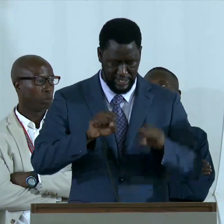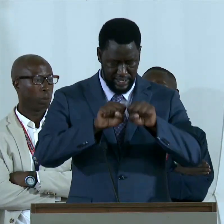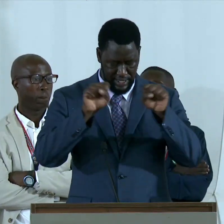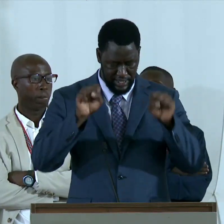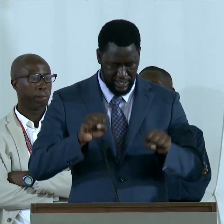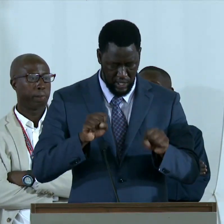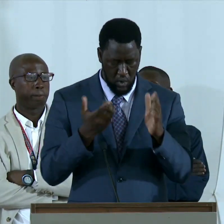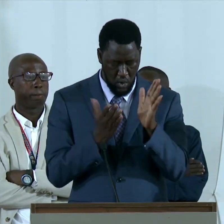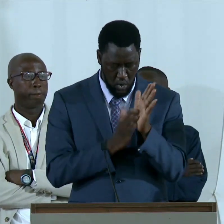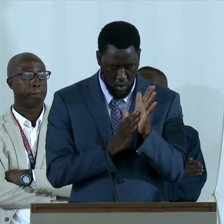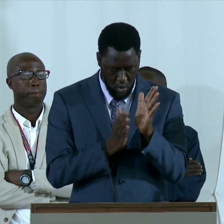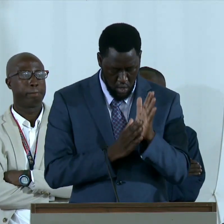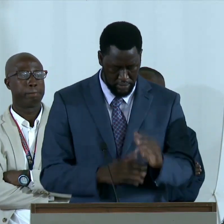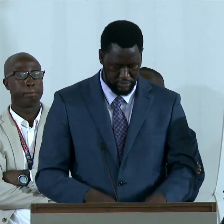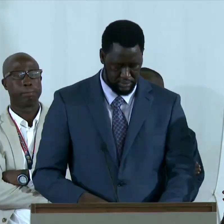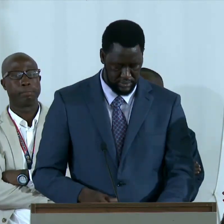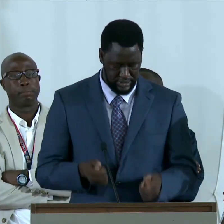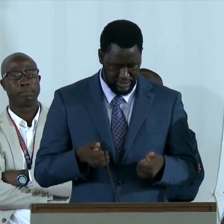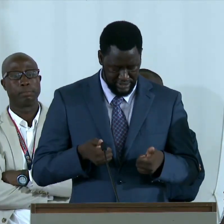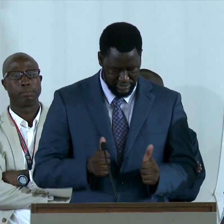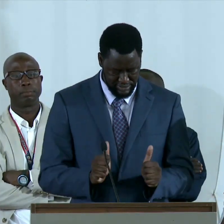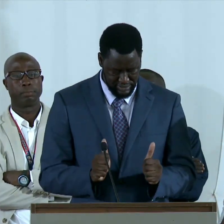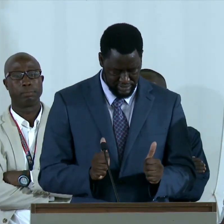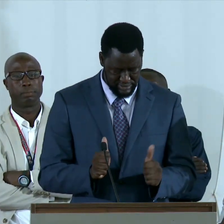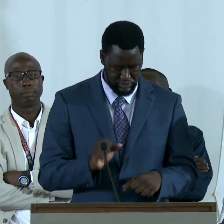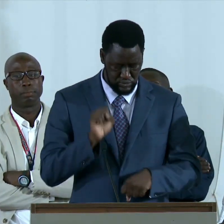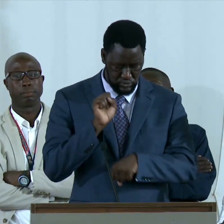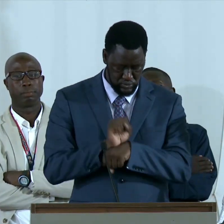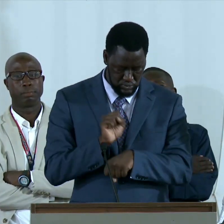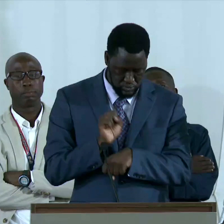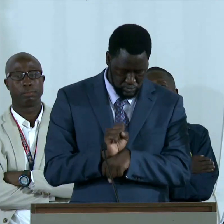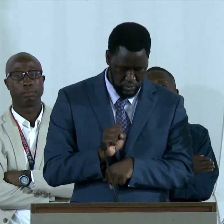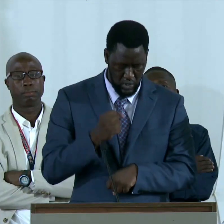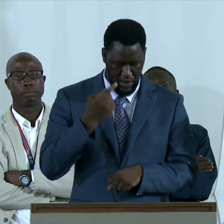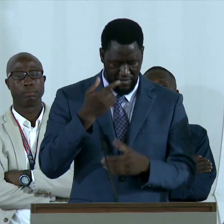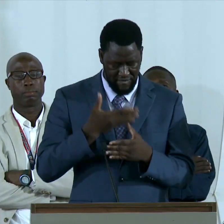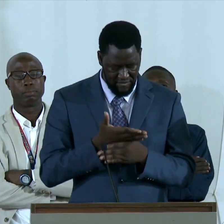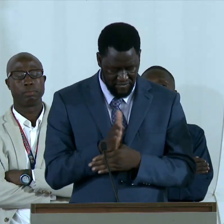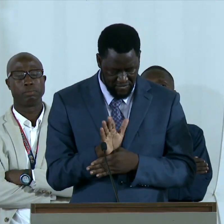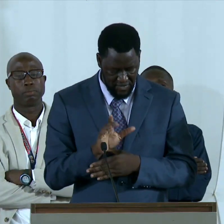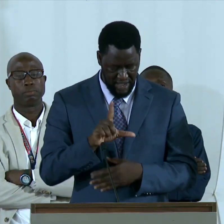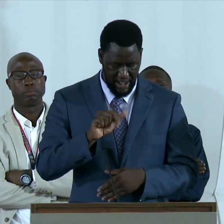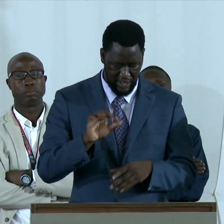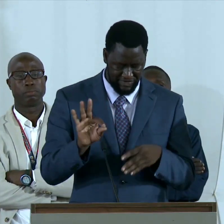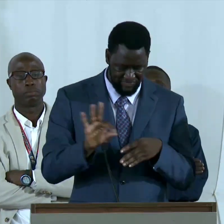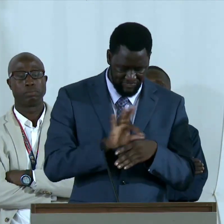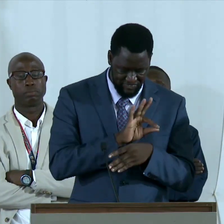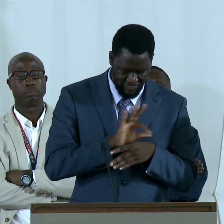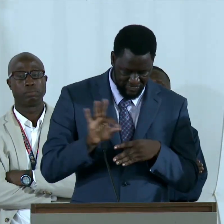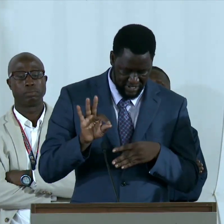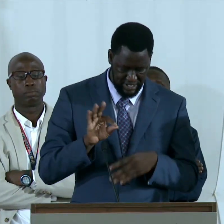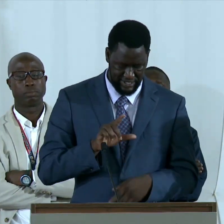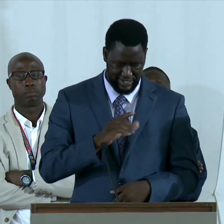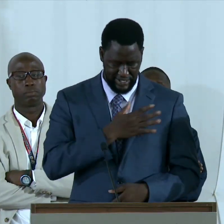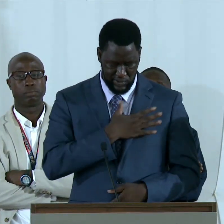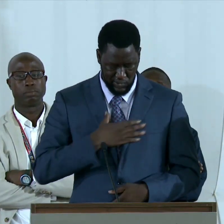système scolaire, l'accessibilité à l'emploi par la formation